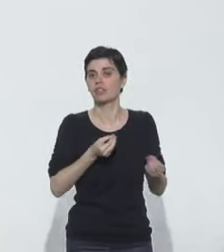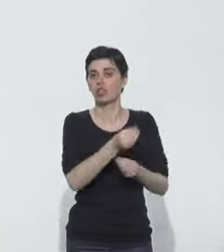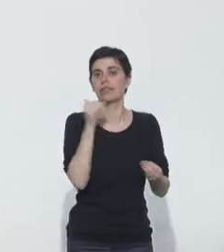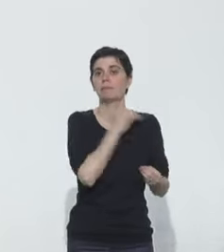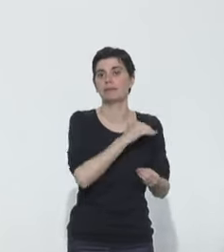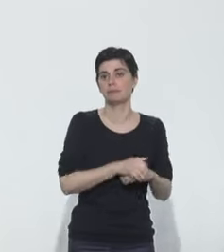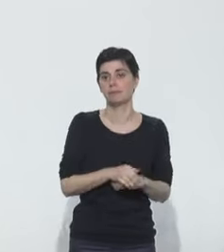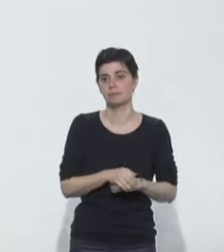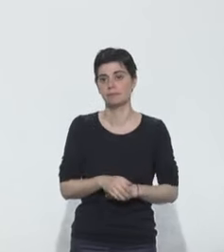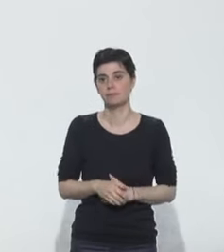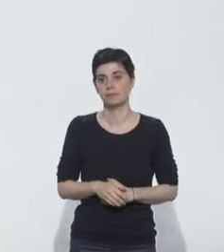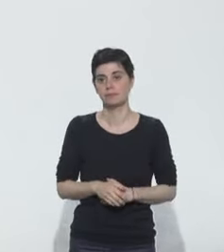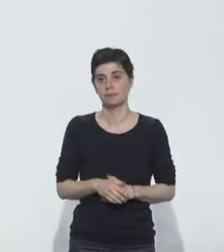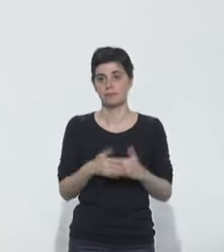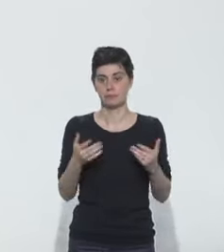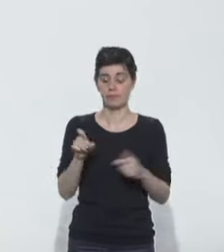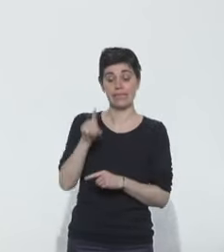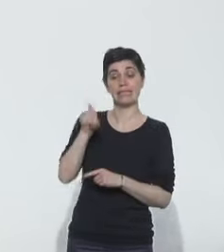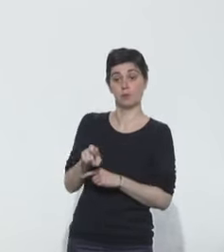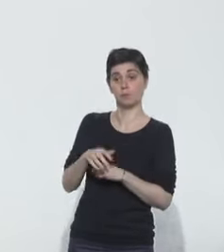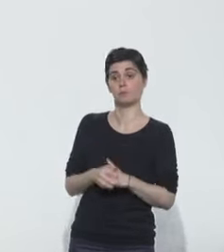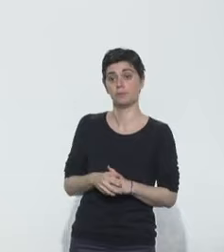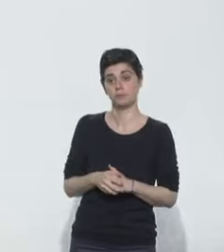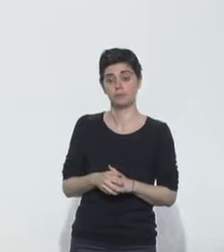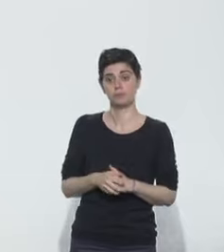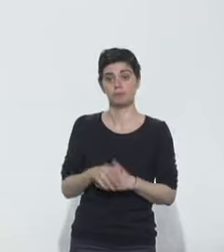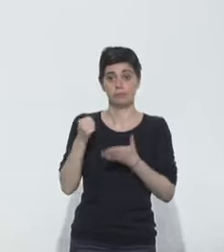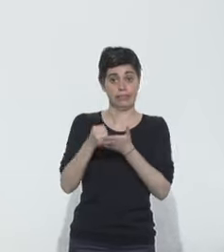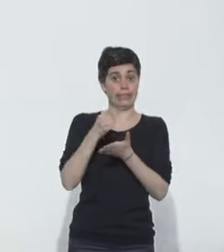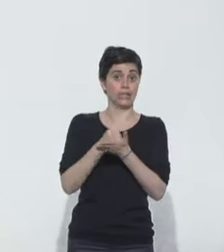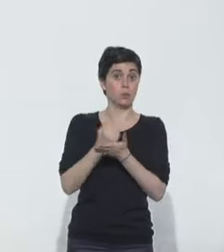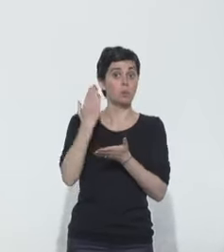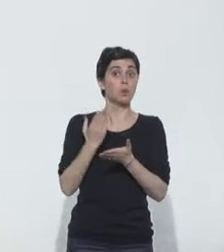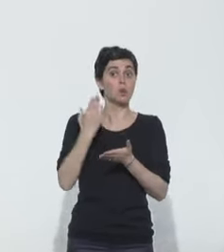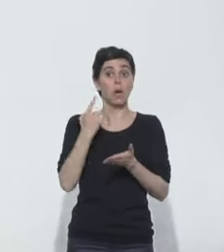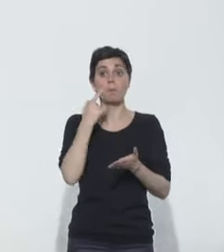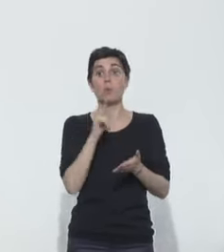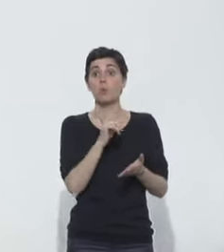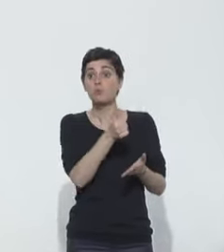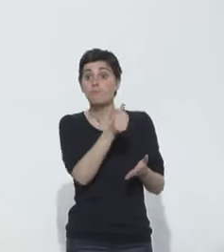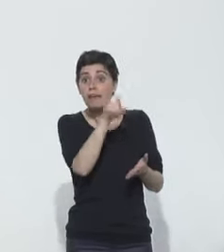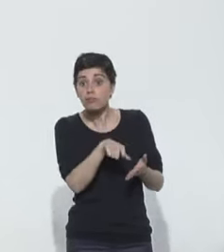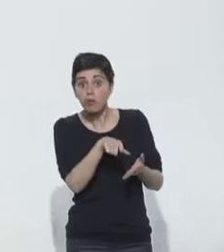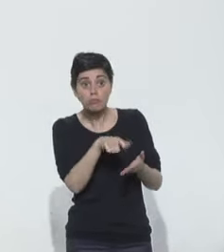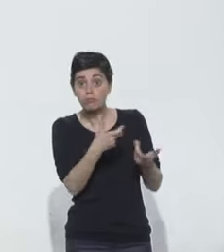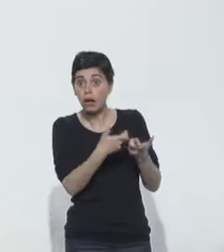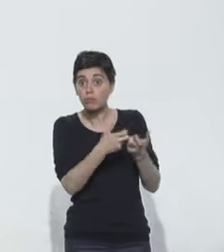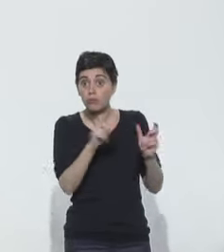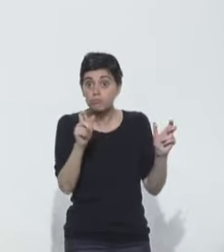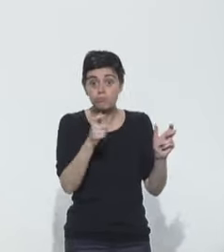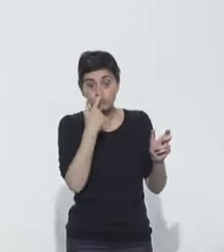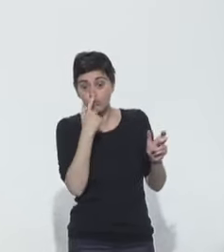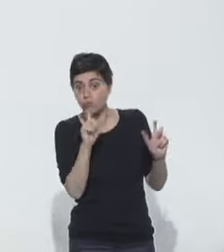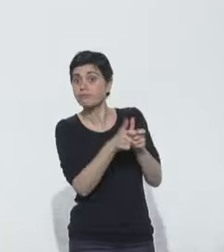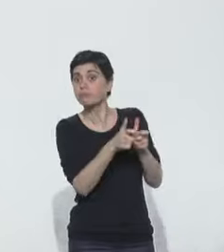dans ce type de centre. Une question pour prévention santé, combien de tests sont nécessaires en moyenne par cas confirmé ? Il n'y a pas de réponse